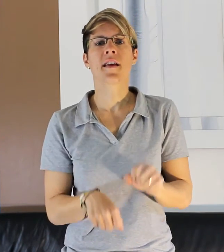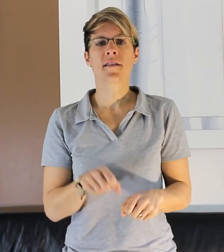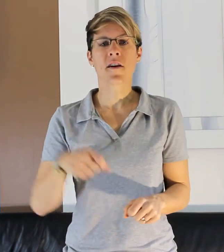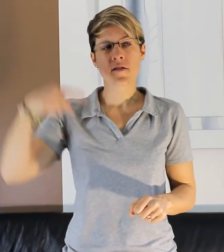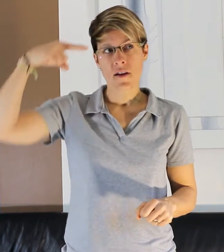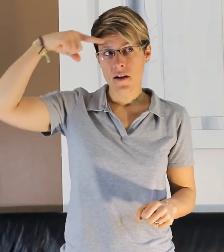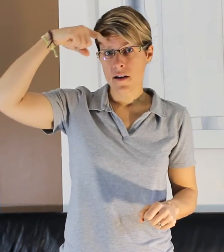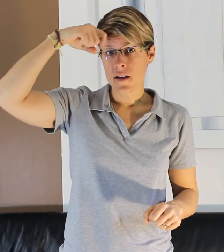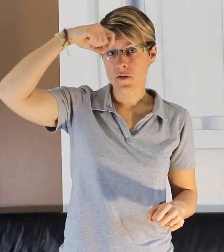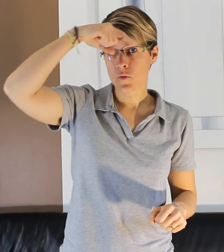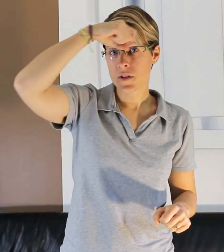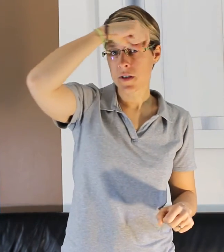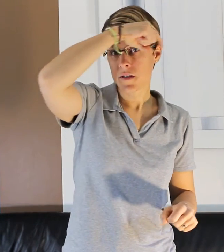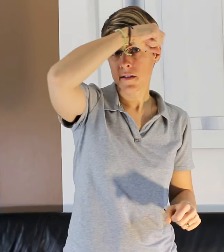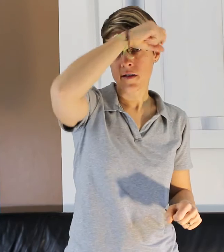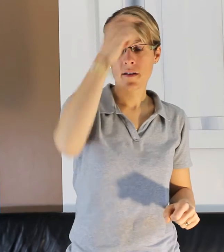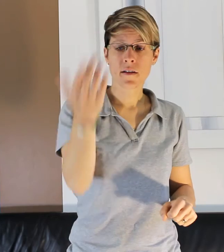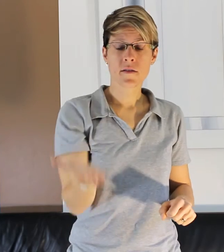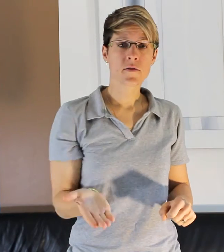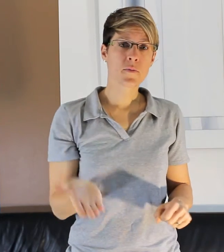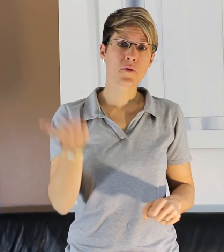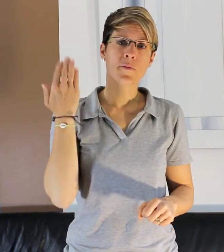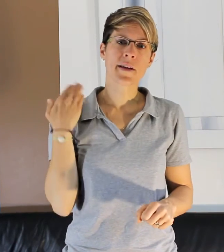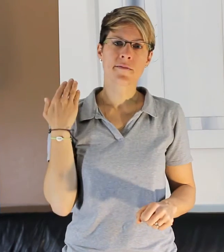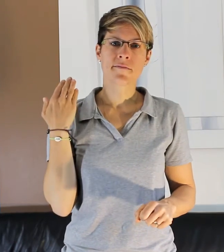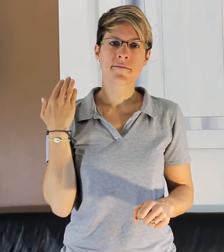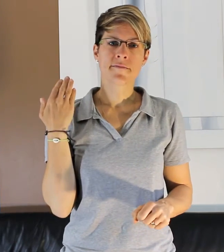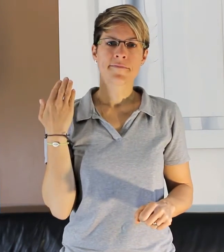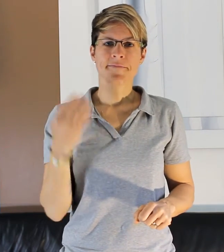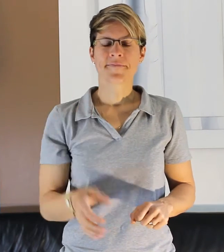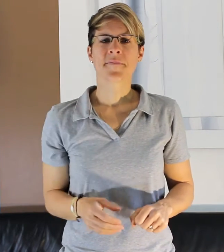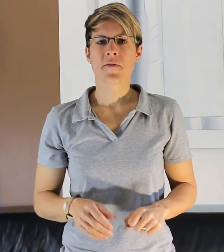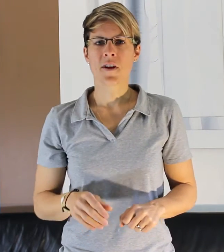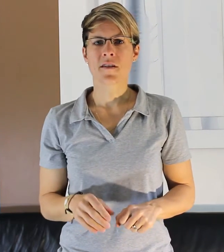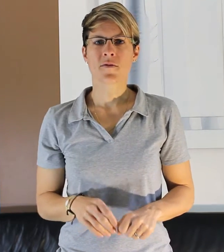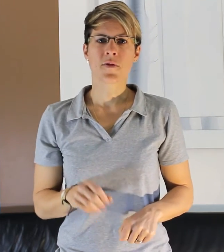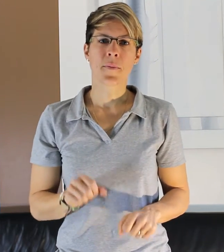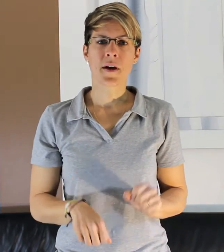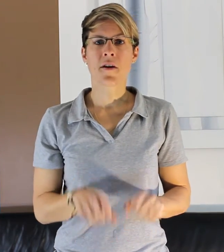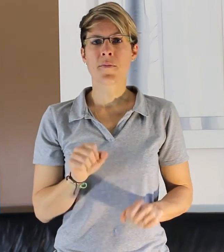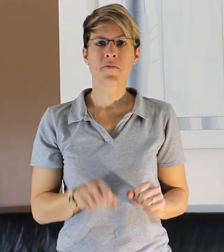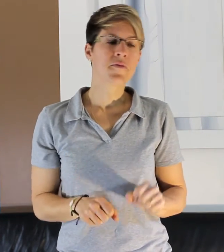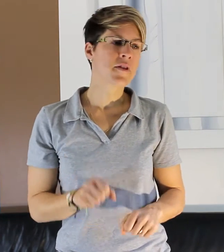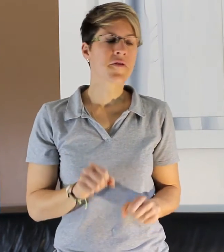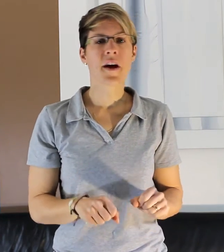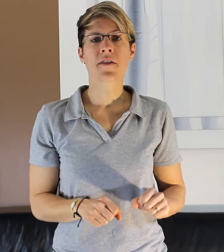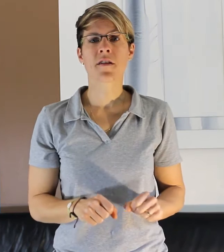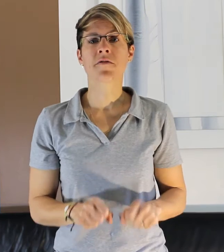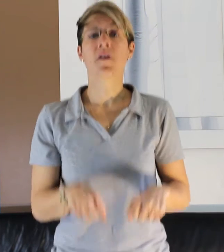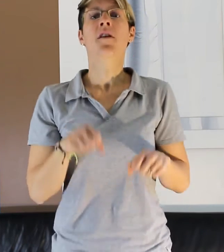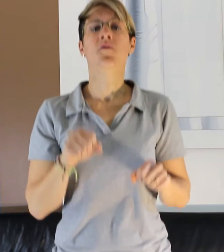l'étrote. Les soucis sont pour demain. Voilà. Donc, après, hop, vous pouvez le faire avec l'enfant. On